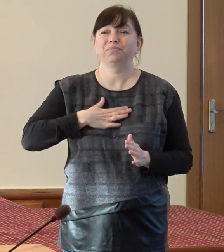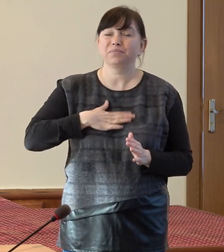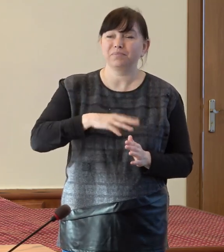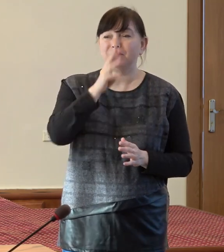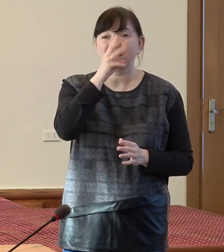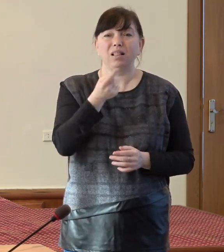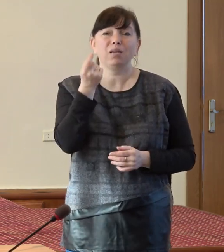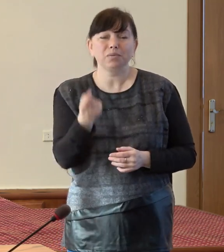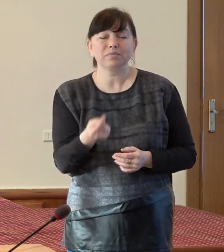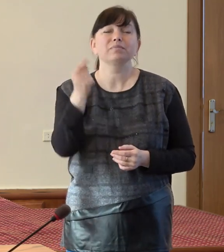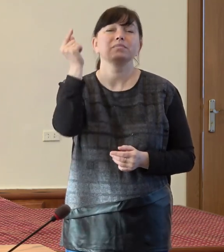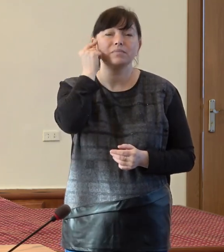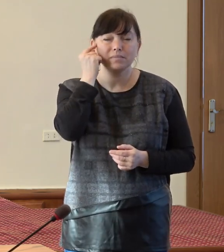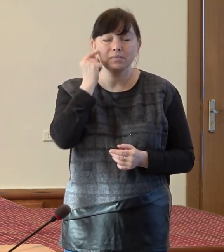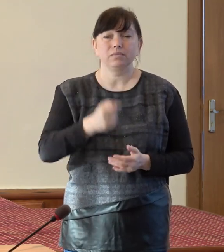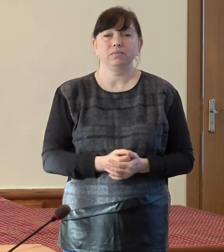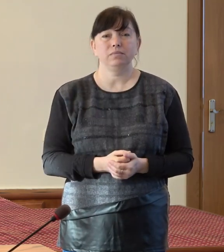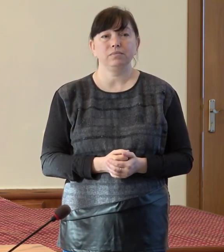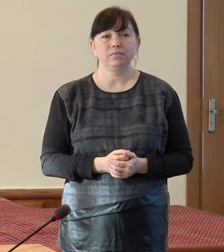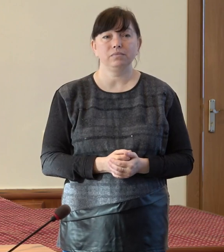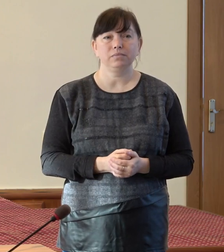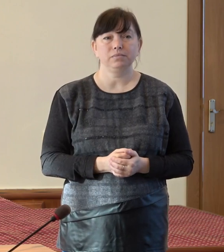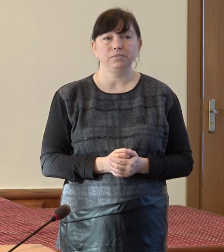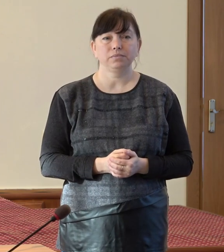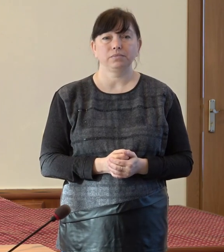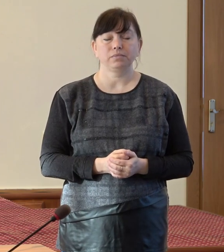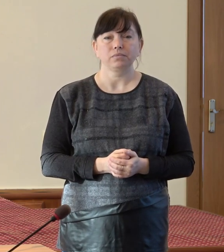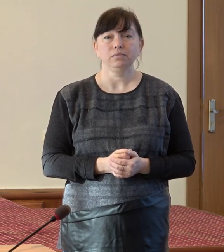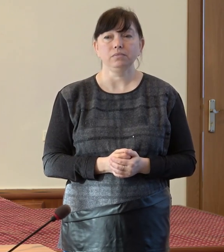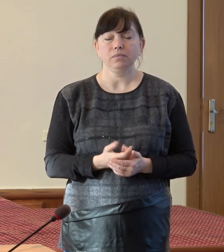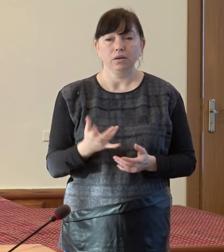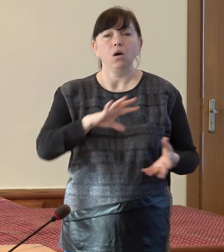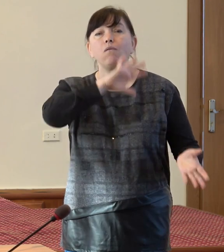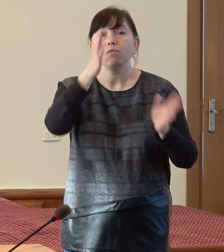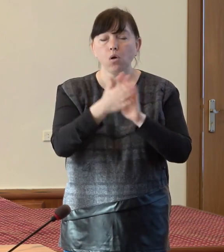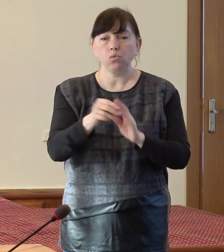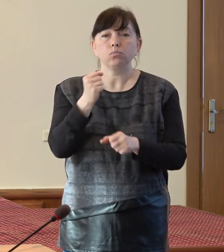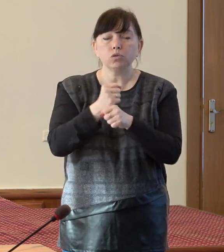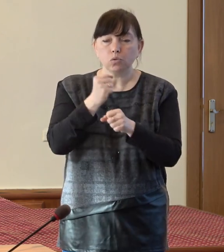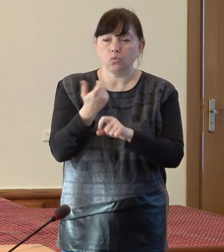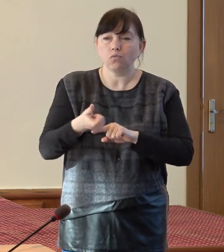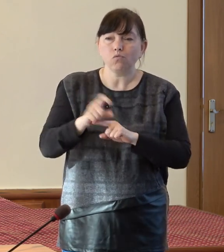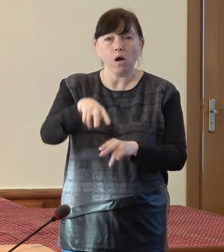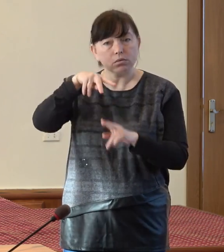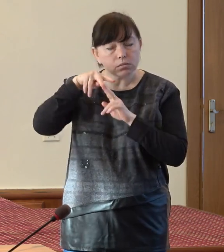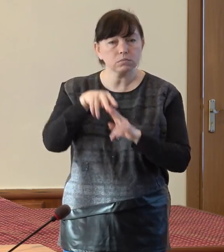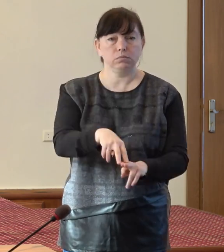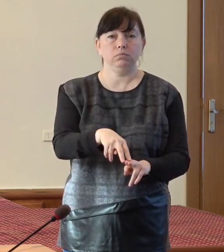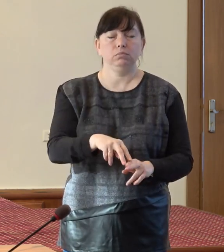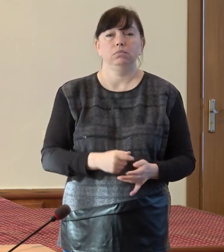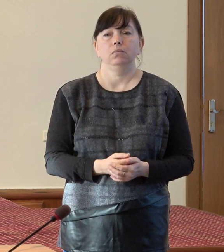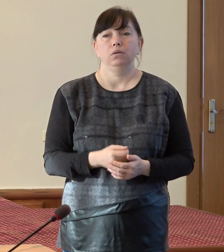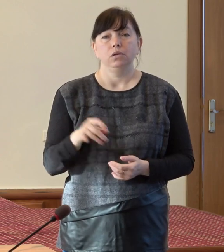că salariile sunt, cum ați menționat, foarte mici. Volumul de lucru este foarte mare și,